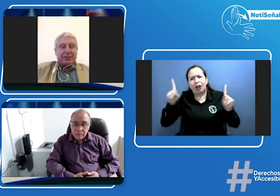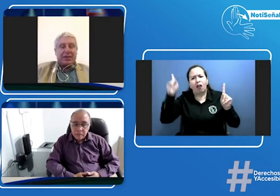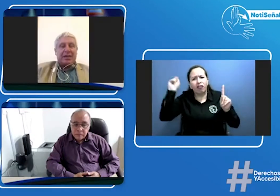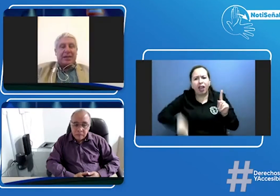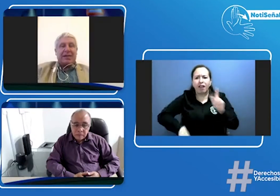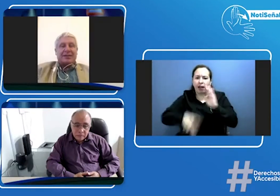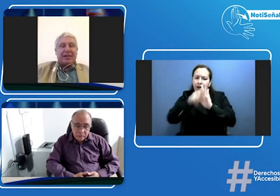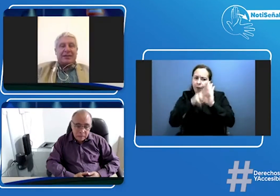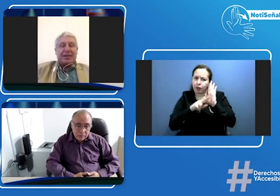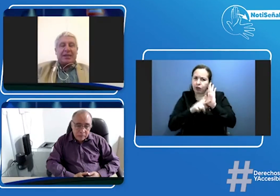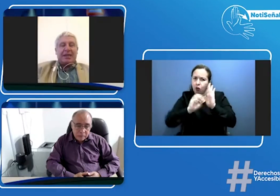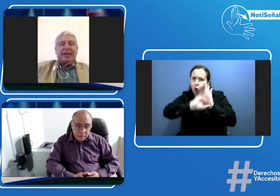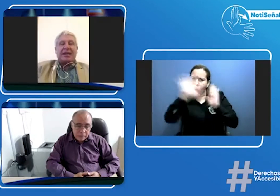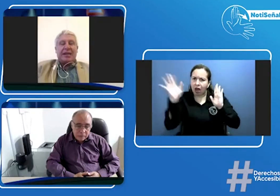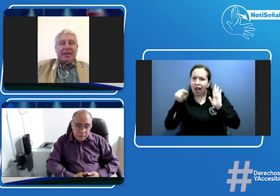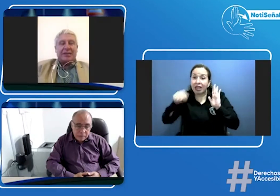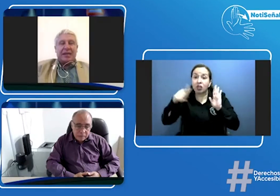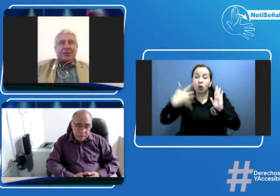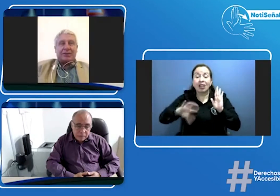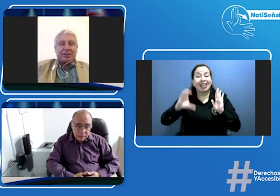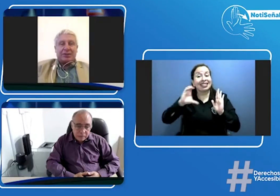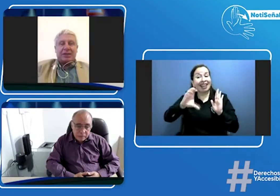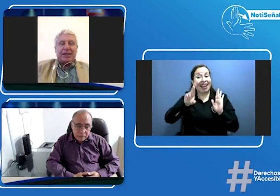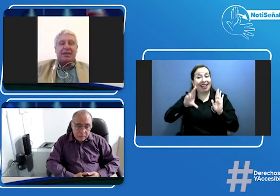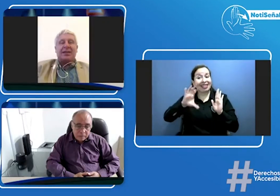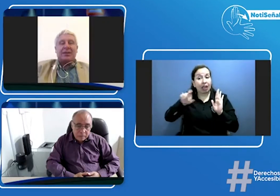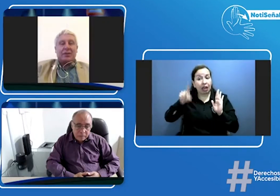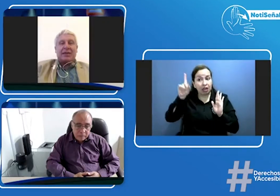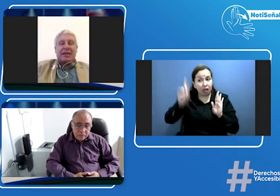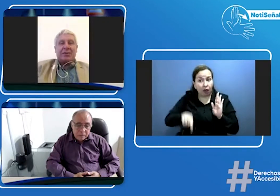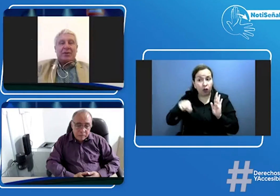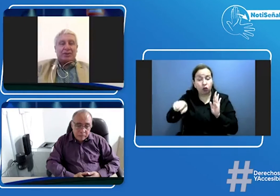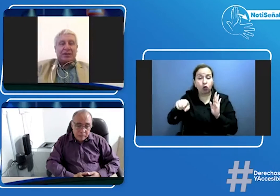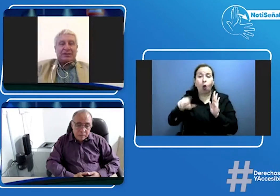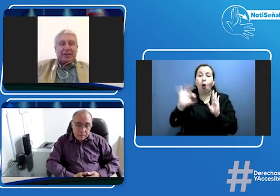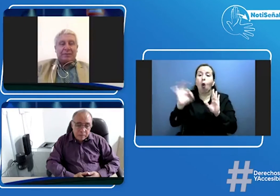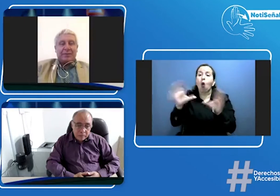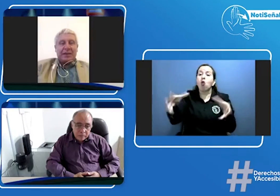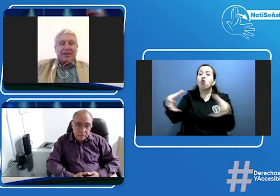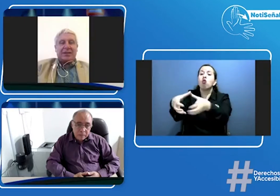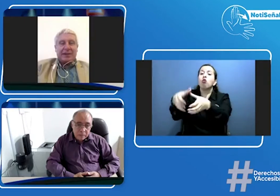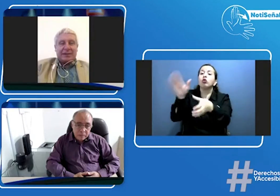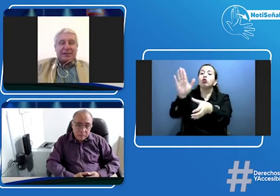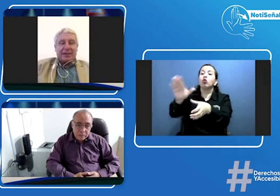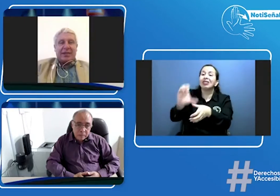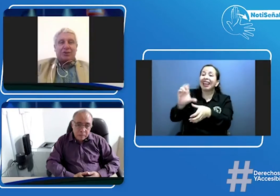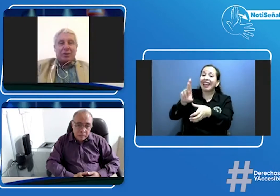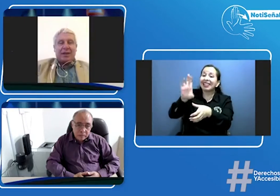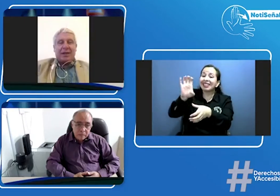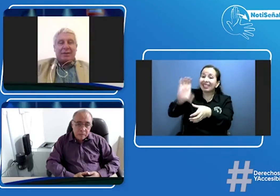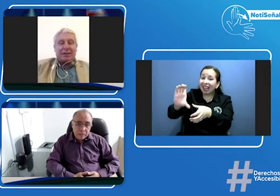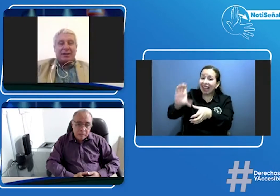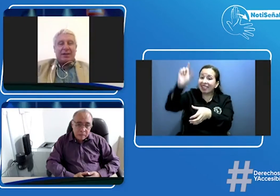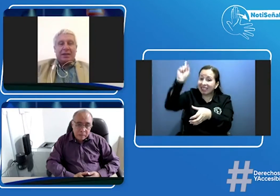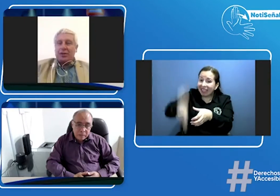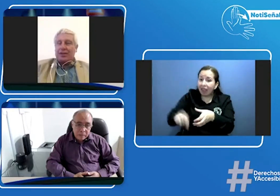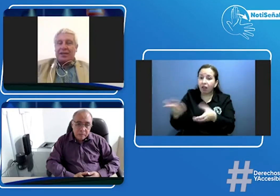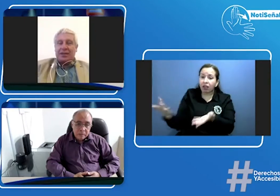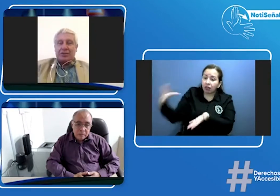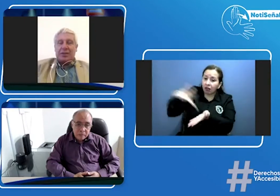en el CRC y que esa asociación de ese gremio de los CRC esté presente y asuma realmente lo que tiene que asumir de